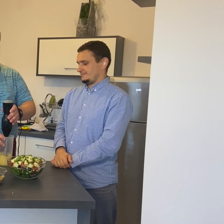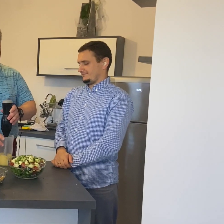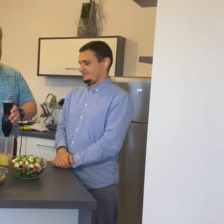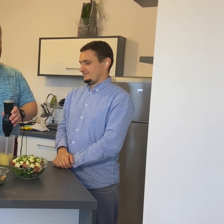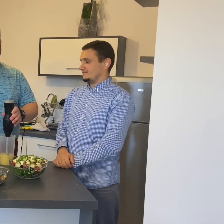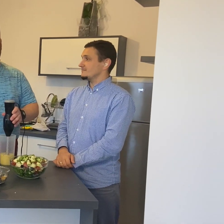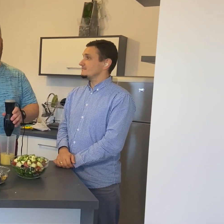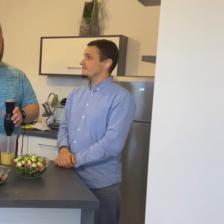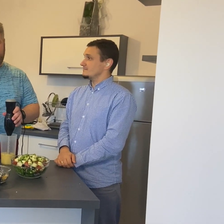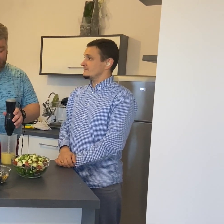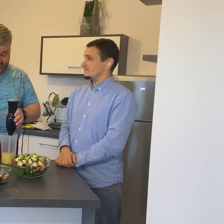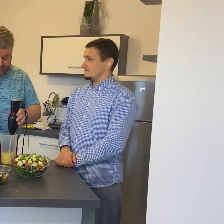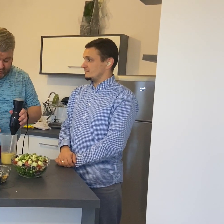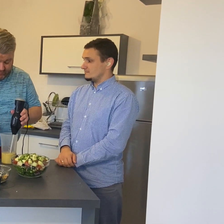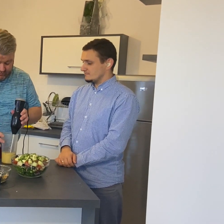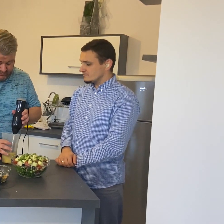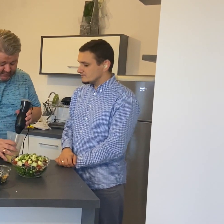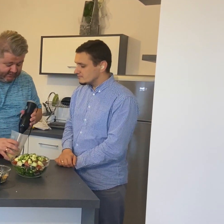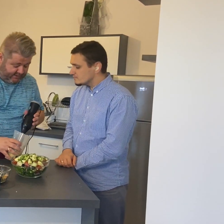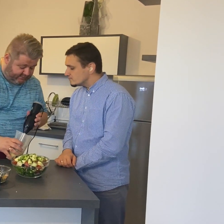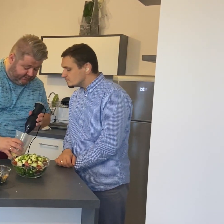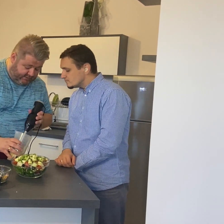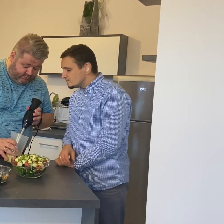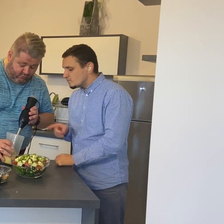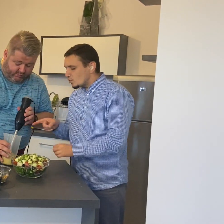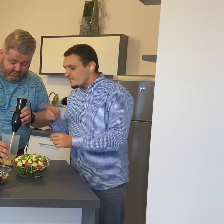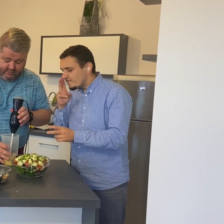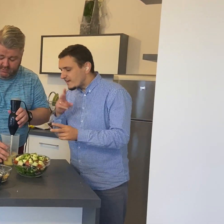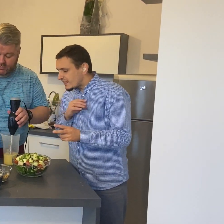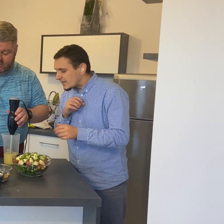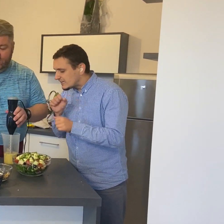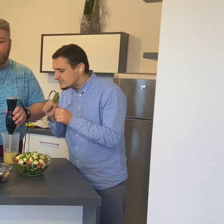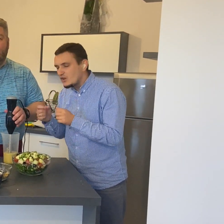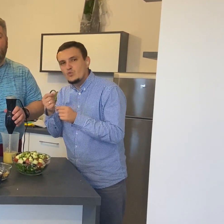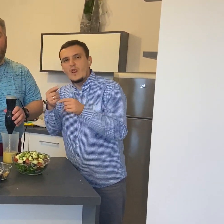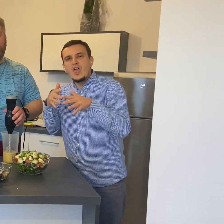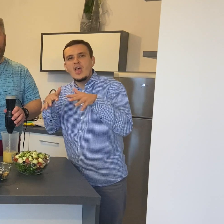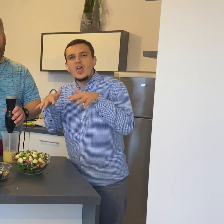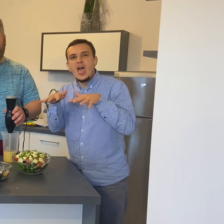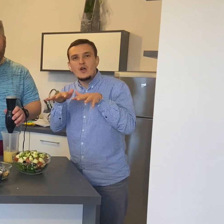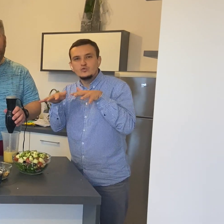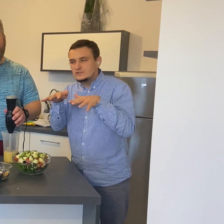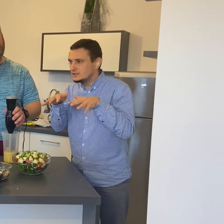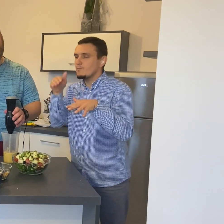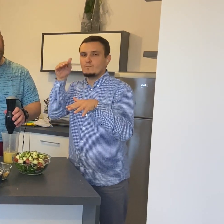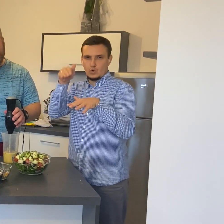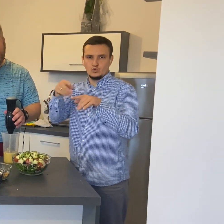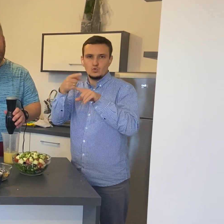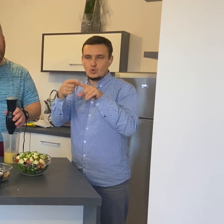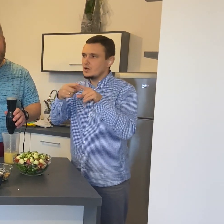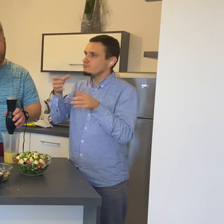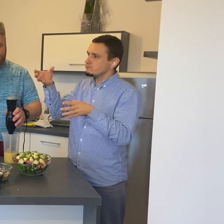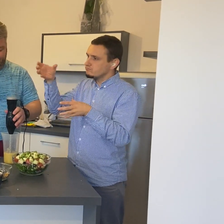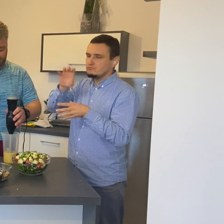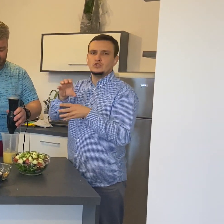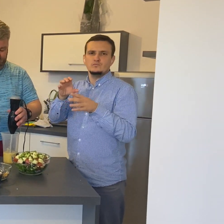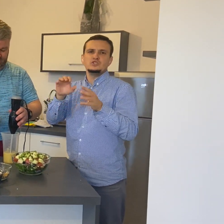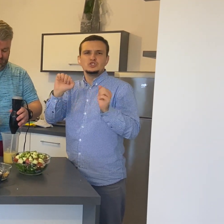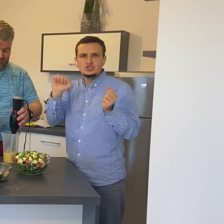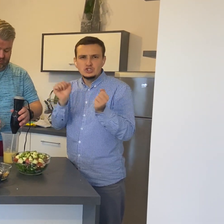Jeżeli ten dressing będzie taki gęsty jak to u mnie, mogę dolać odrobinę zwykłej, zimnej wody. I to teraz